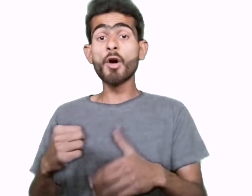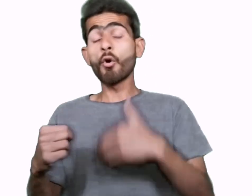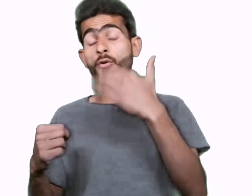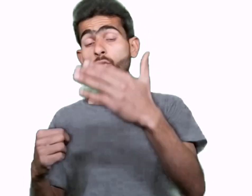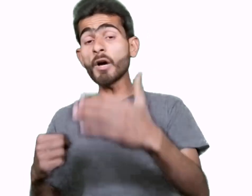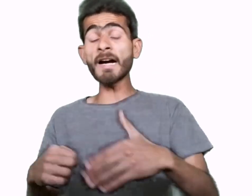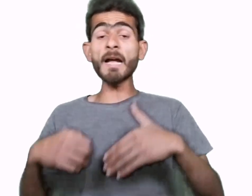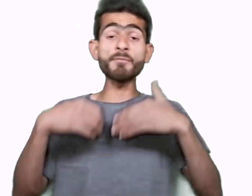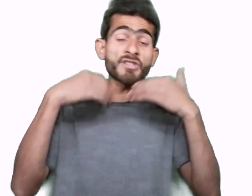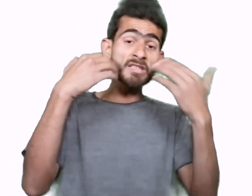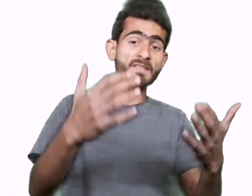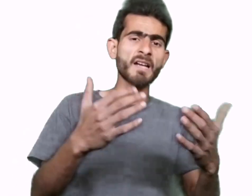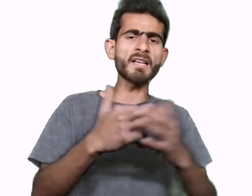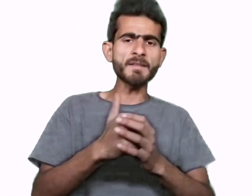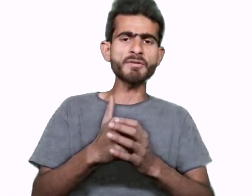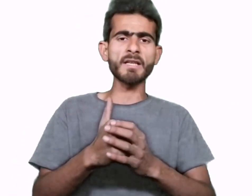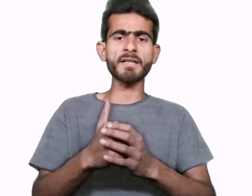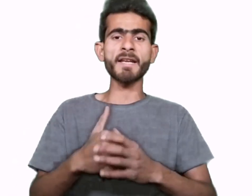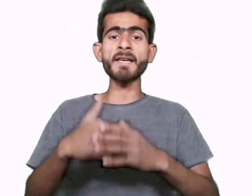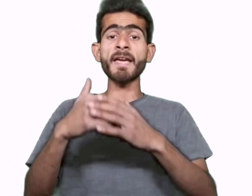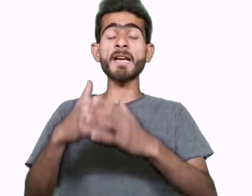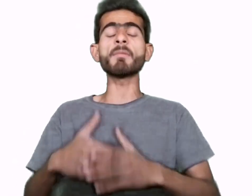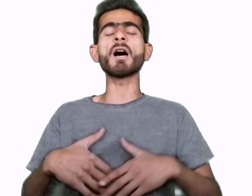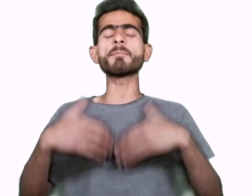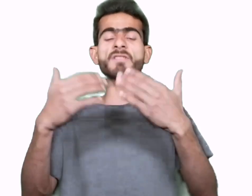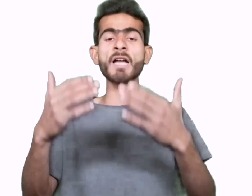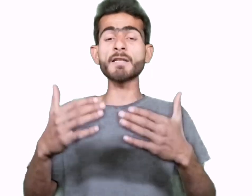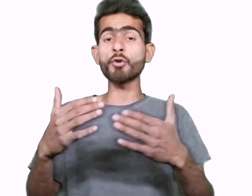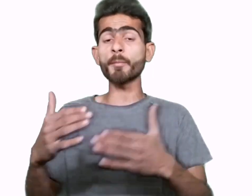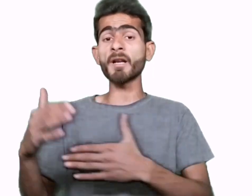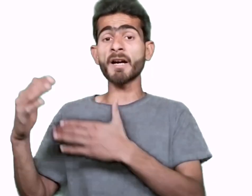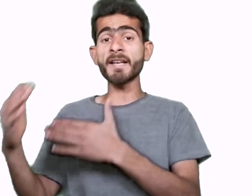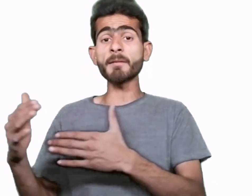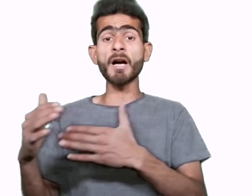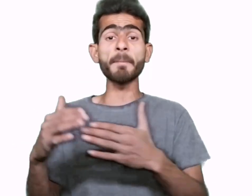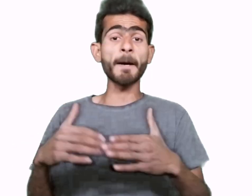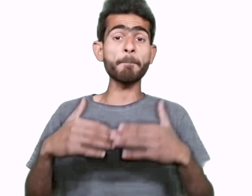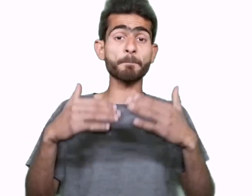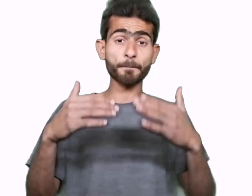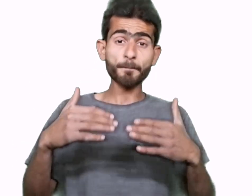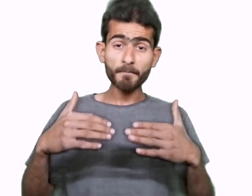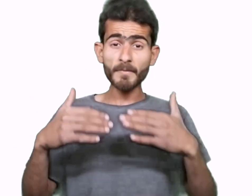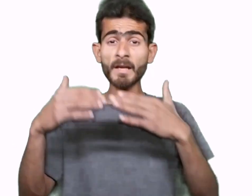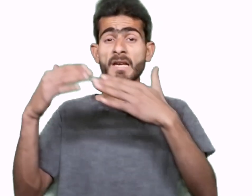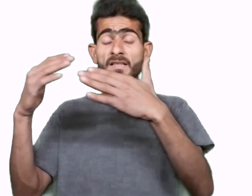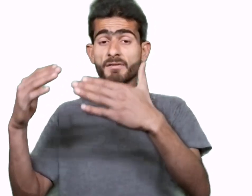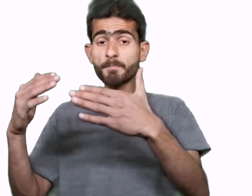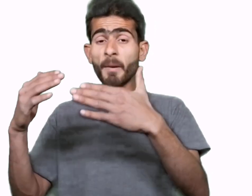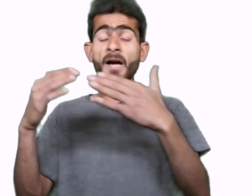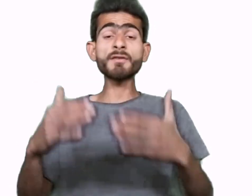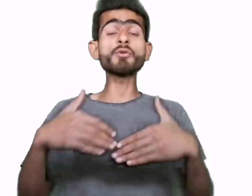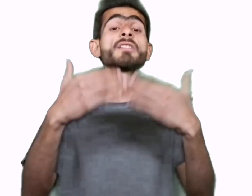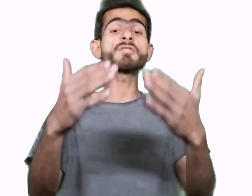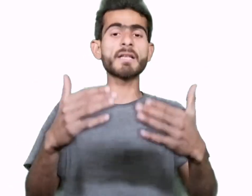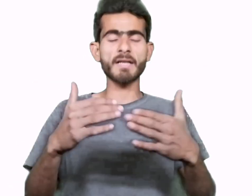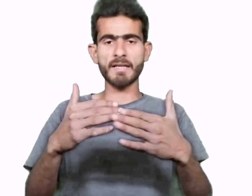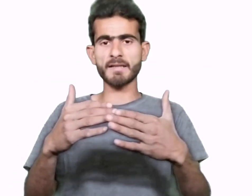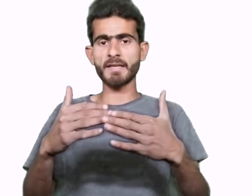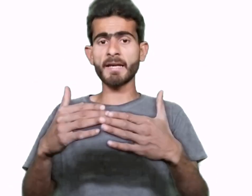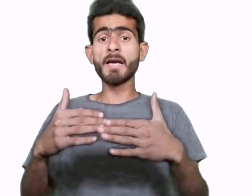اور دوستو اگر آپ جتنی زیادہ سیم سیل کریں گے ایک ماہ اگم سال کے طور پر اگر ایک ماہ میں آپ پانچ سو سیم سیل کر لیتے ہیں